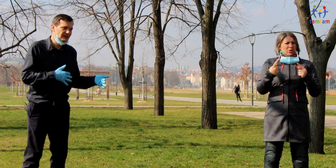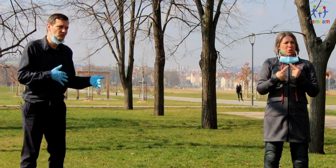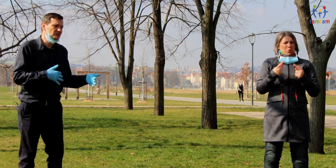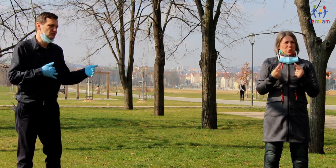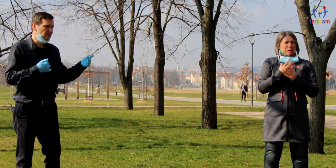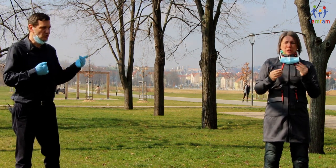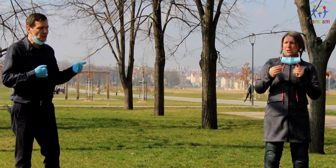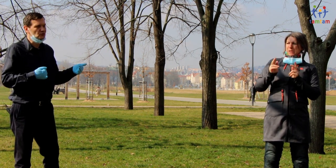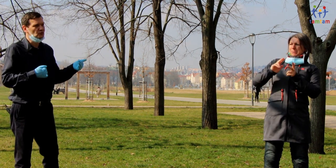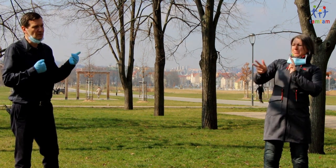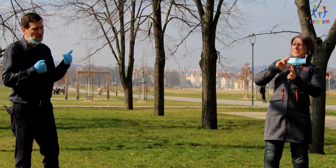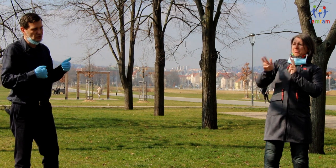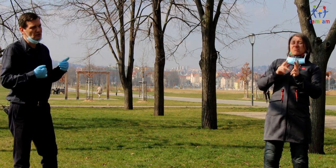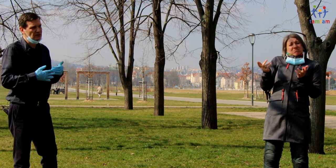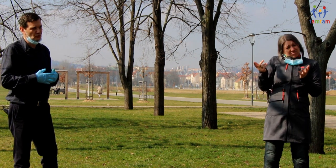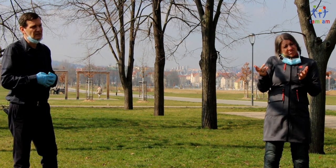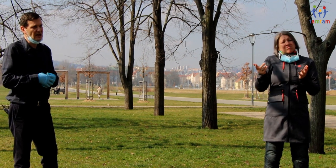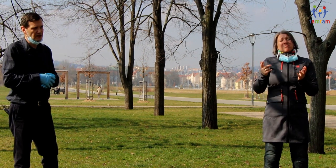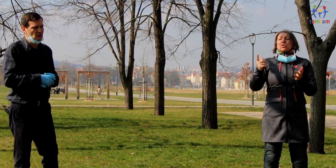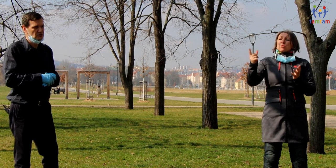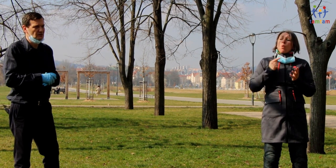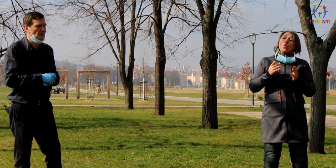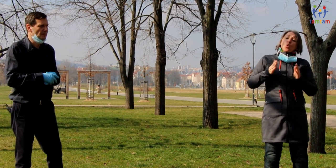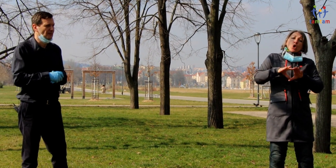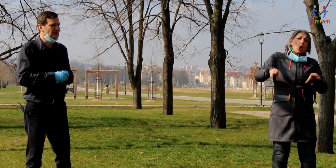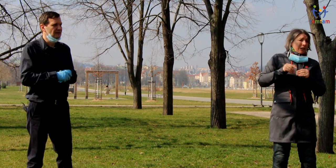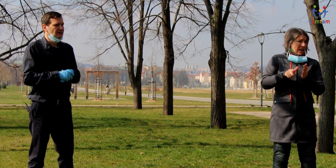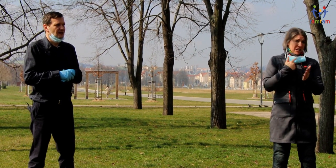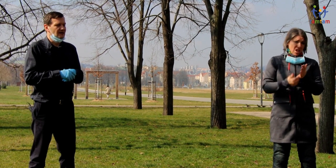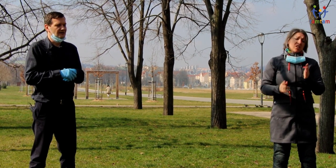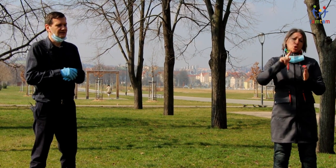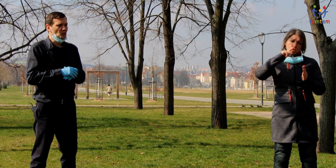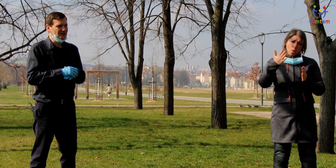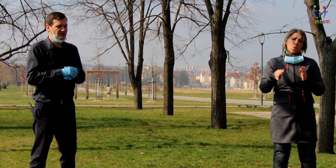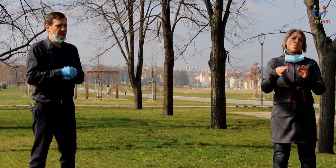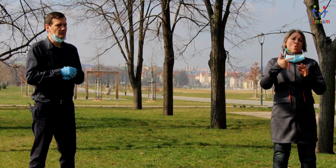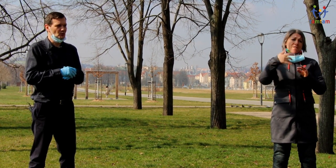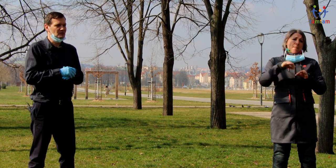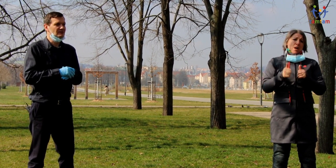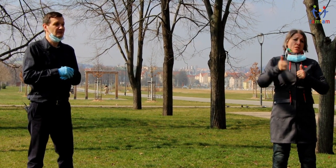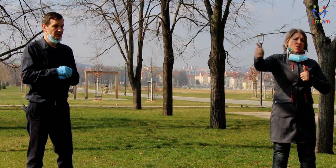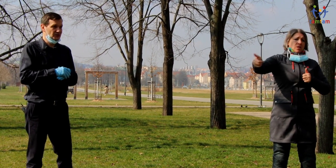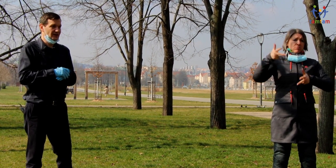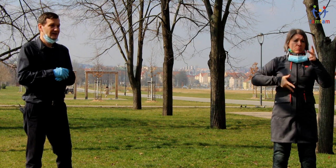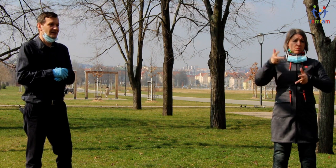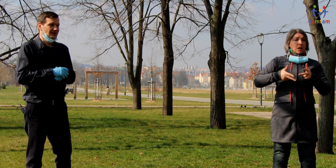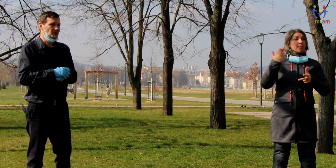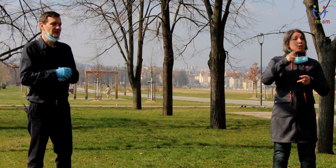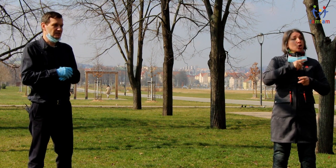pokud spolu nežijí v jedné domácnosti, tak doporučuji, aby dodržovali tu vzdálenost. Ta upatření nebudou trvat